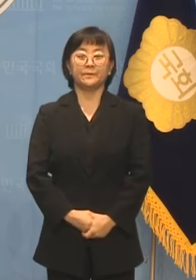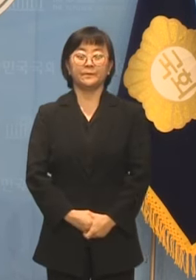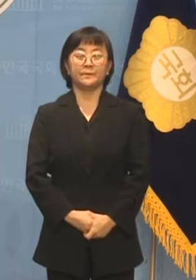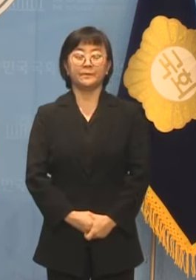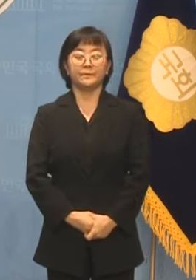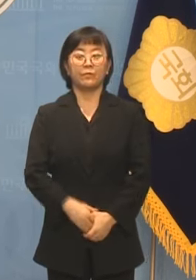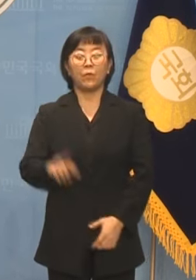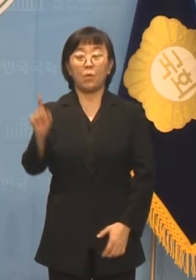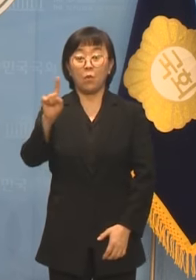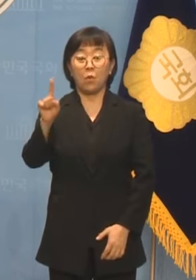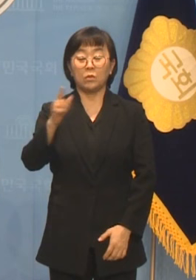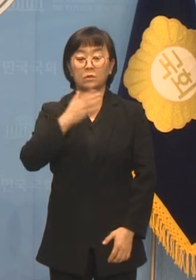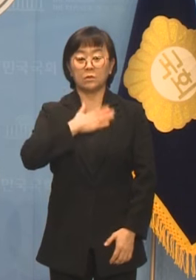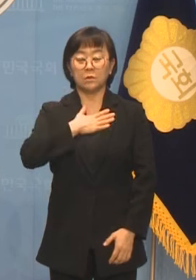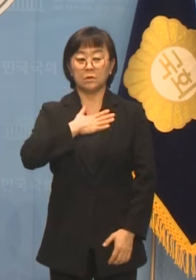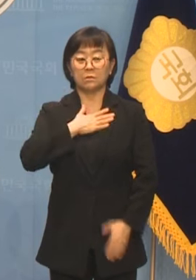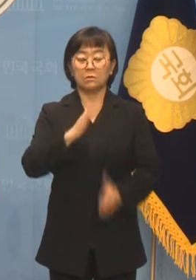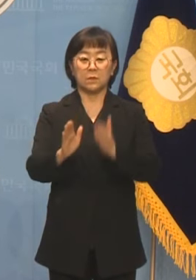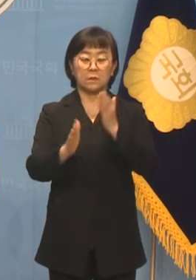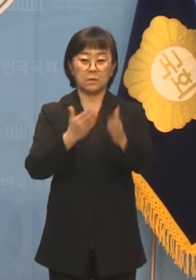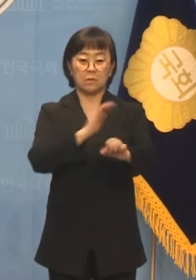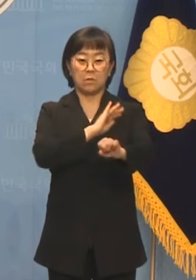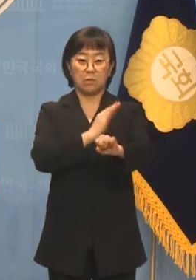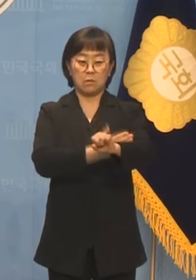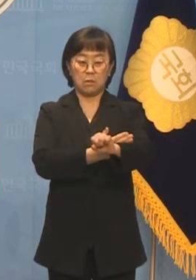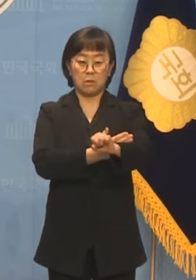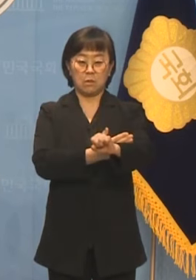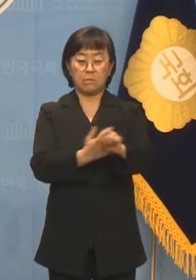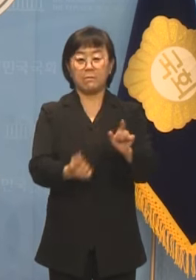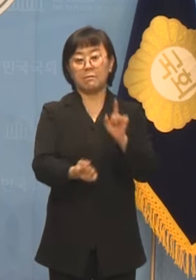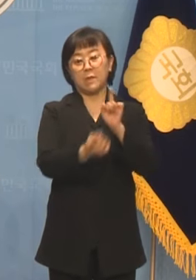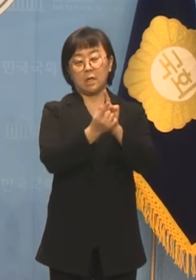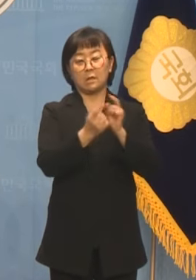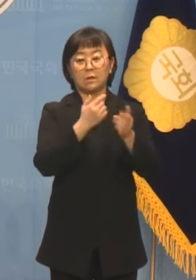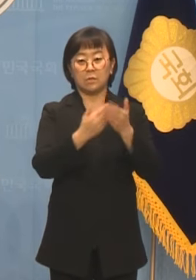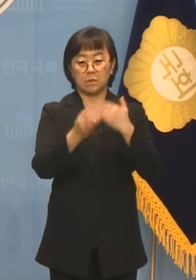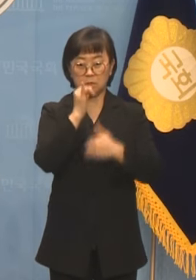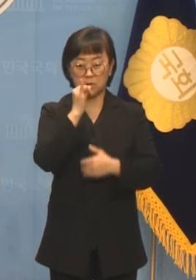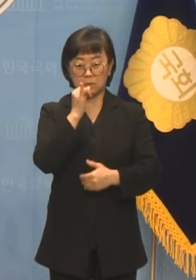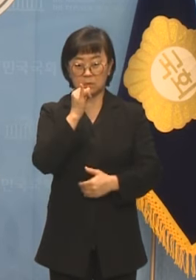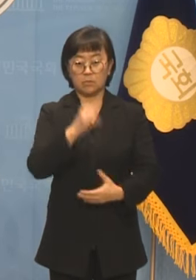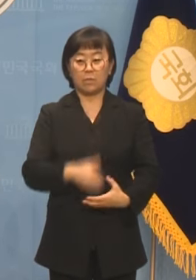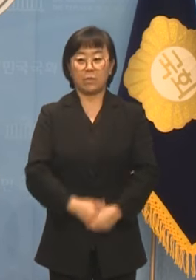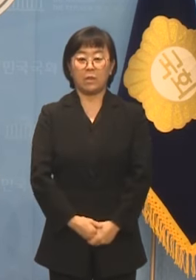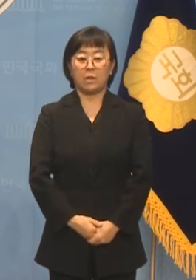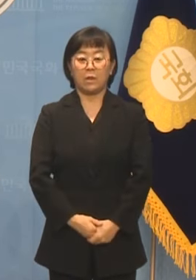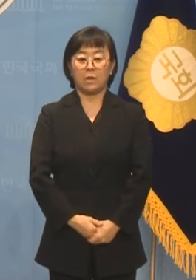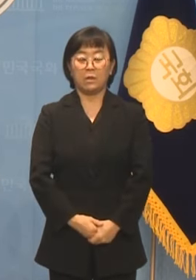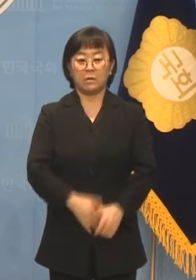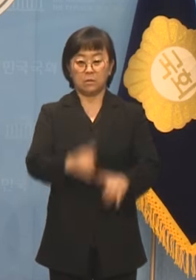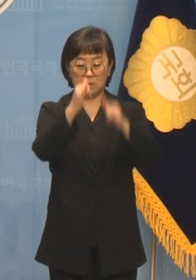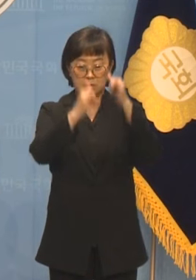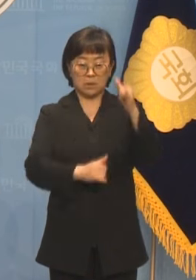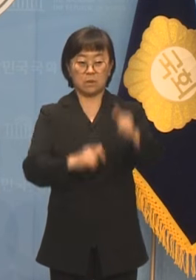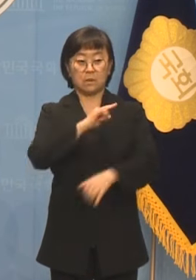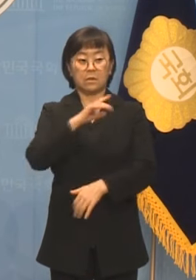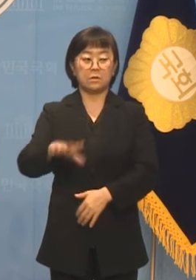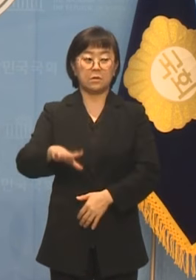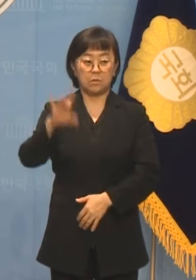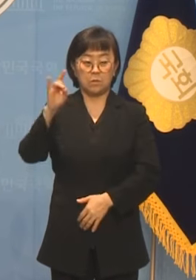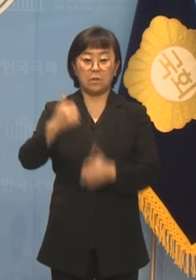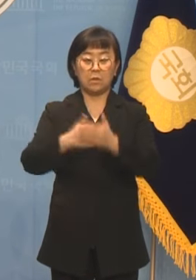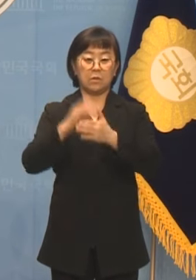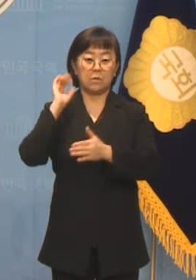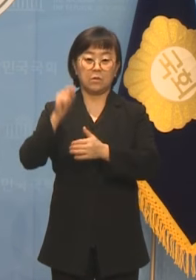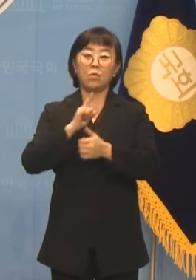무엇보다 저는 부당한 권력에 맞서 본 경험이 있습니다 헌정사 최초 대통령에게 고소를